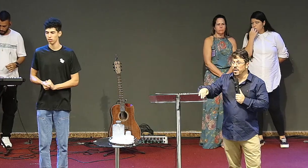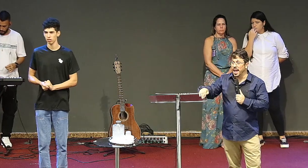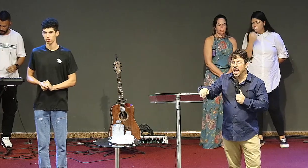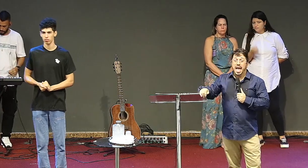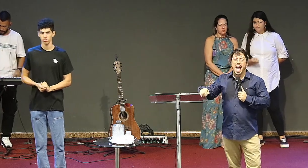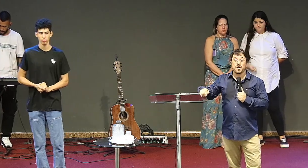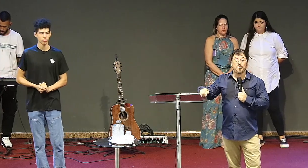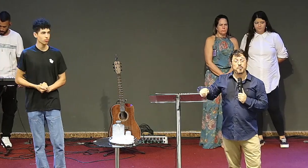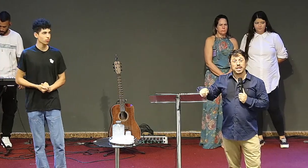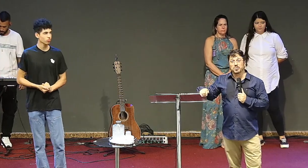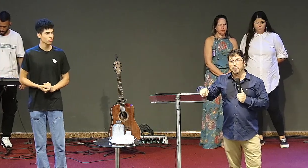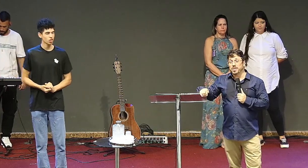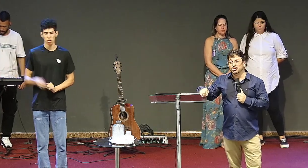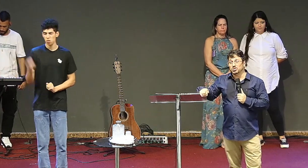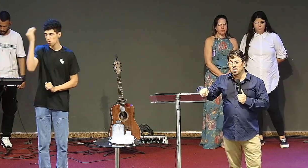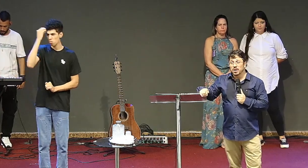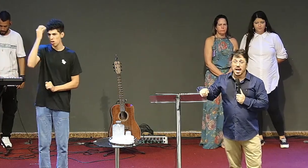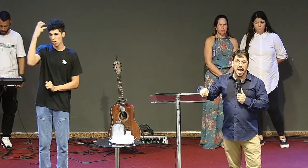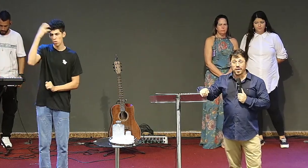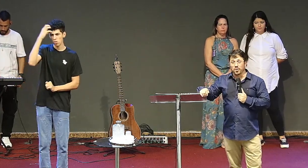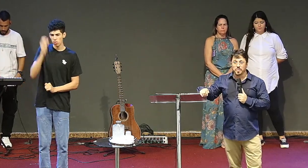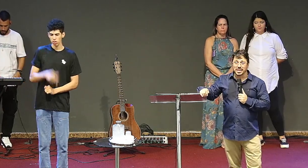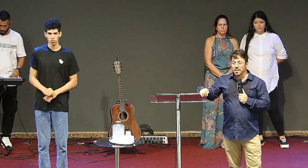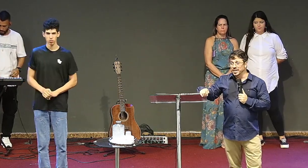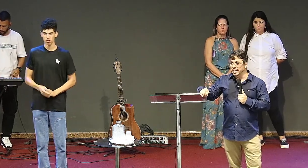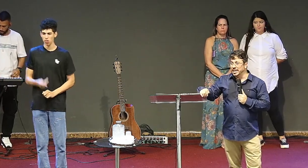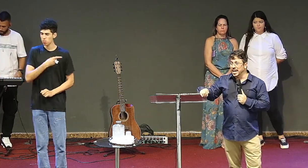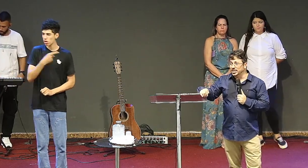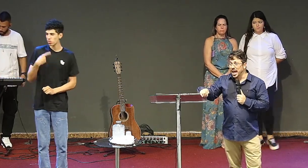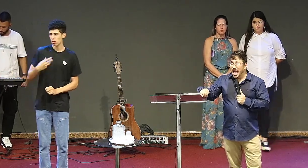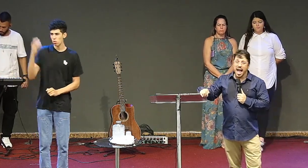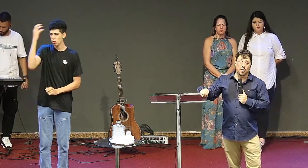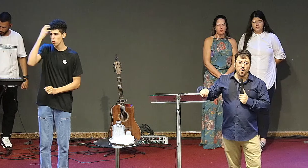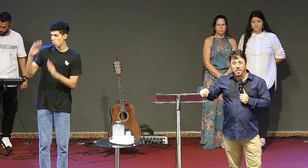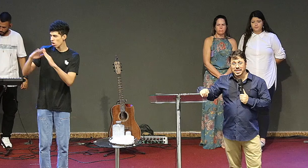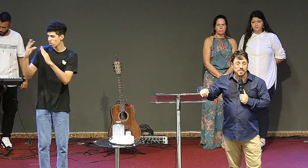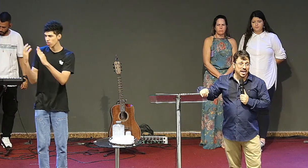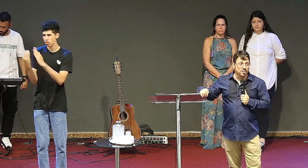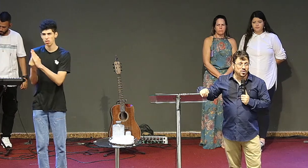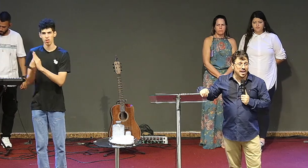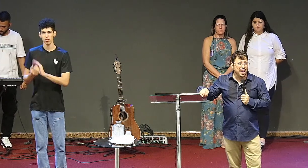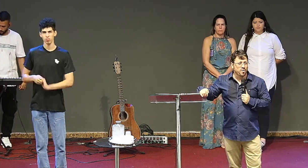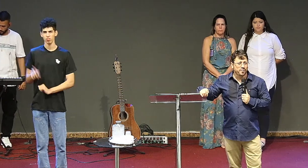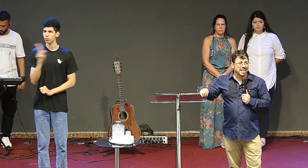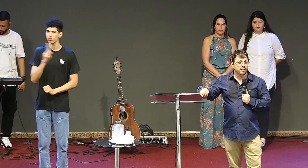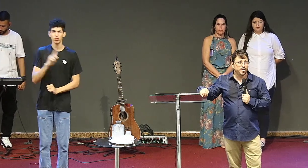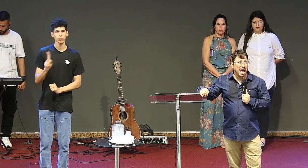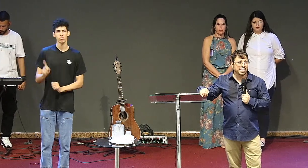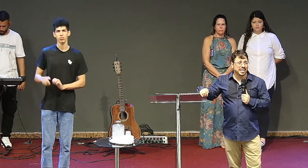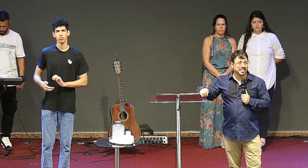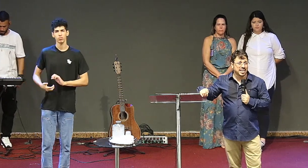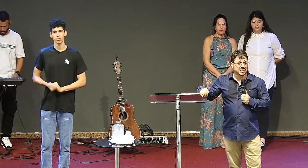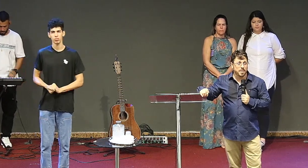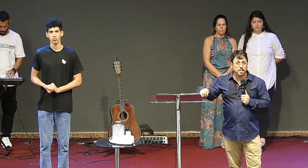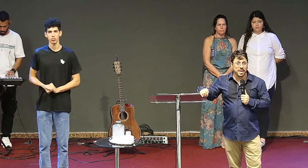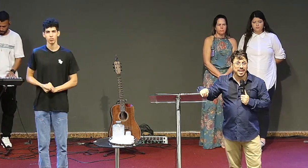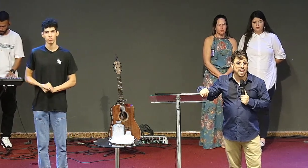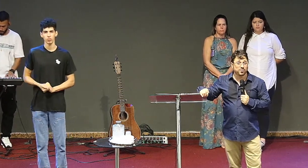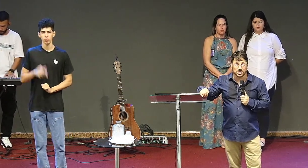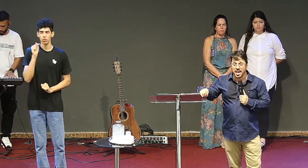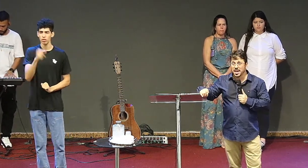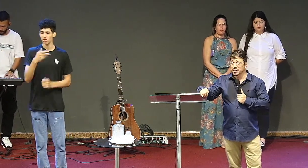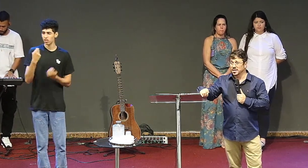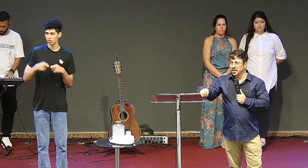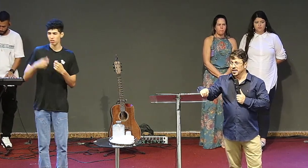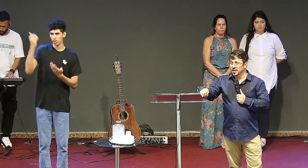você não é a culpa é do meu pastor a culpa é da minha igreja a culpa é da minha mulher conversa fiada quem tem que se arrepender